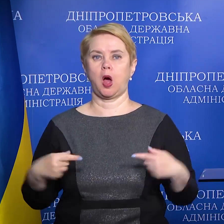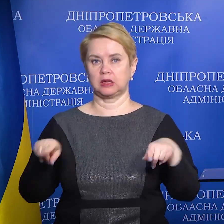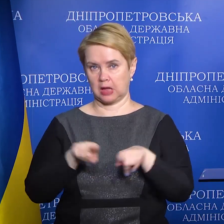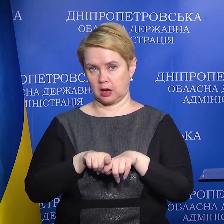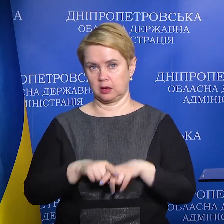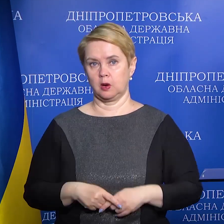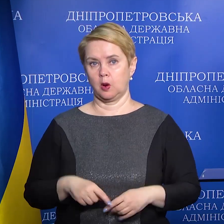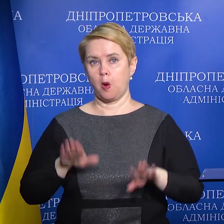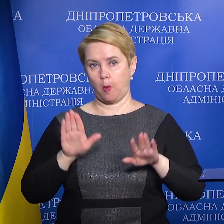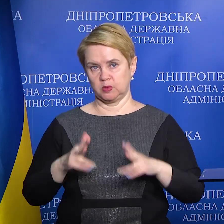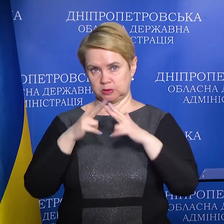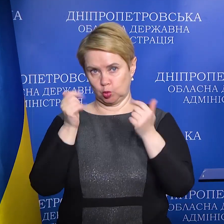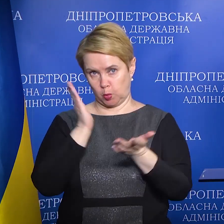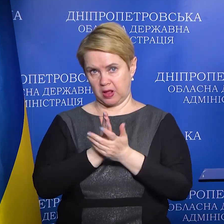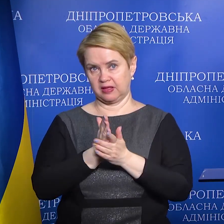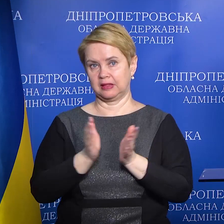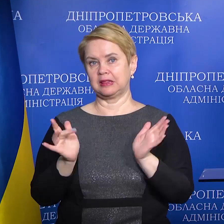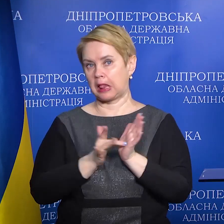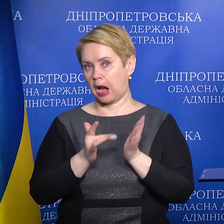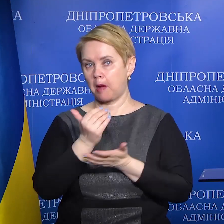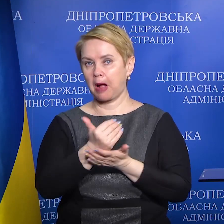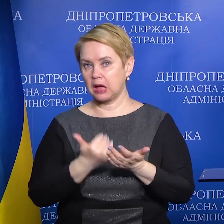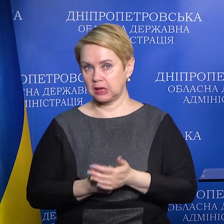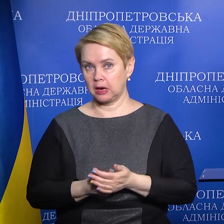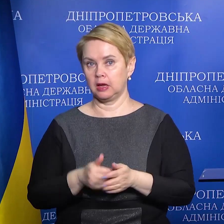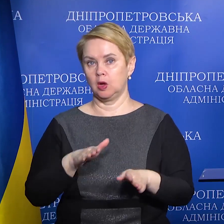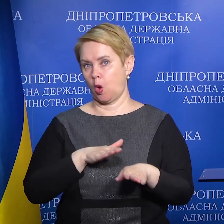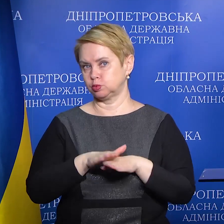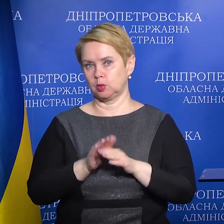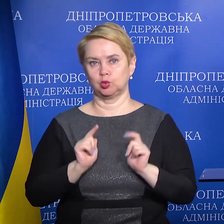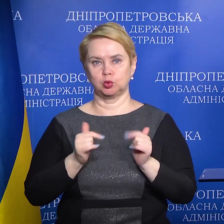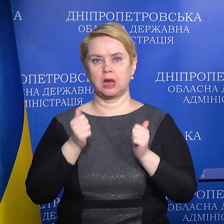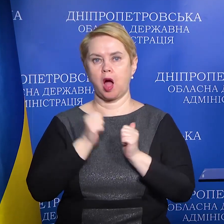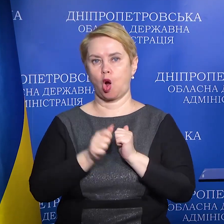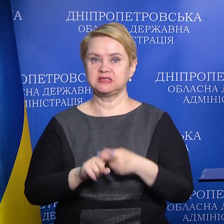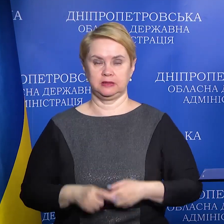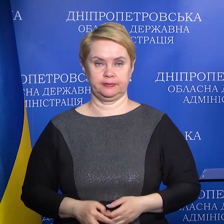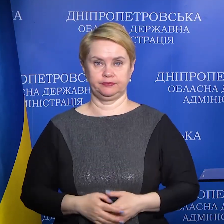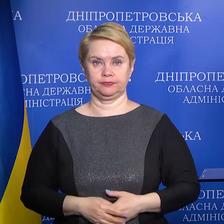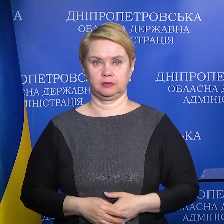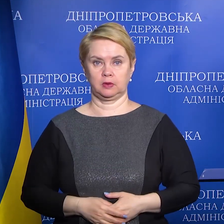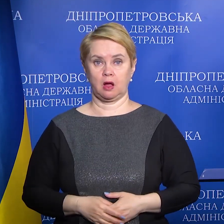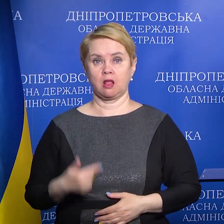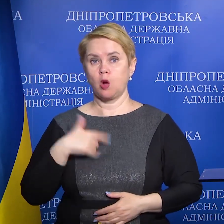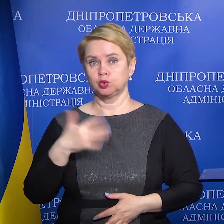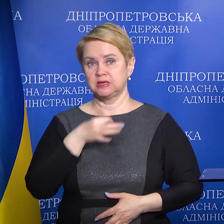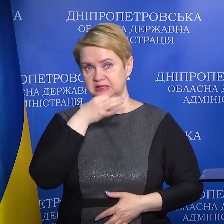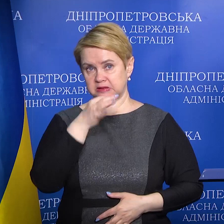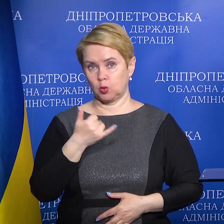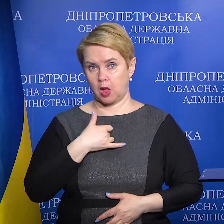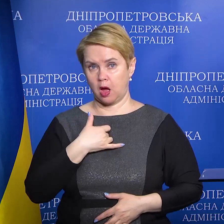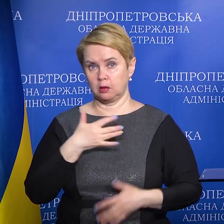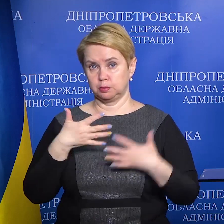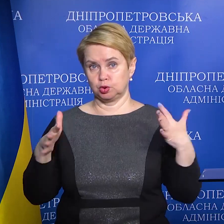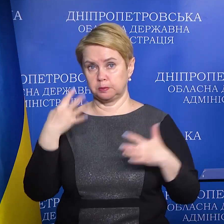також по місту Дніпру є в телеграм-каналі і абсолютно доступні для кожного з нас. Як я вже сказала, у нас